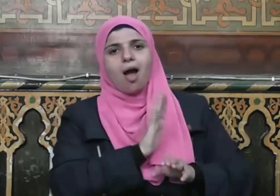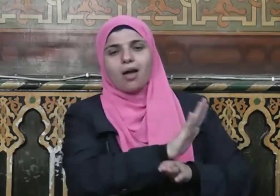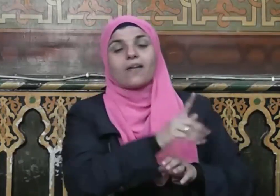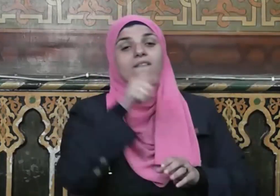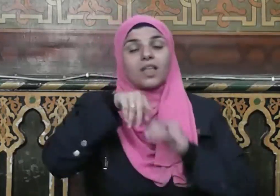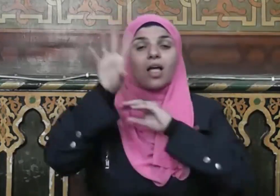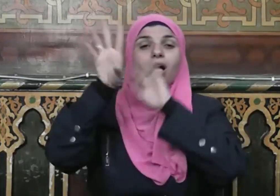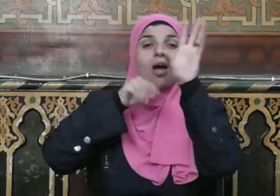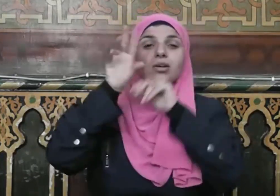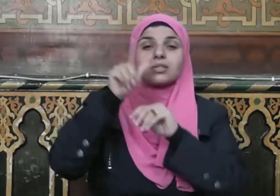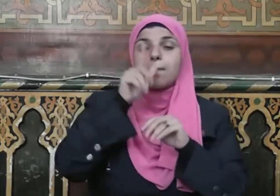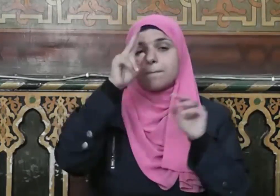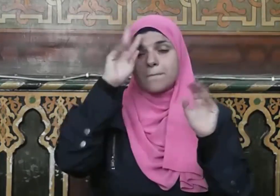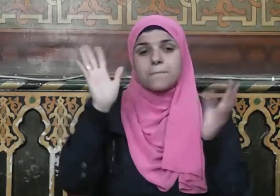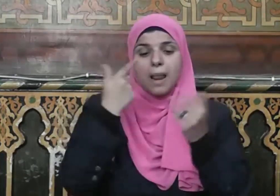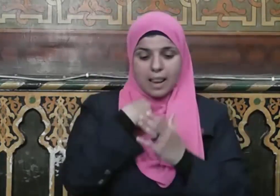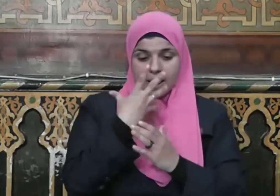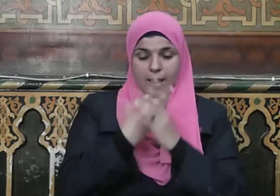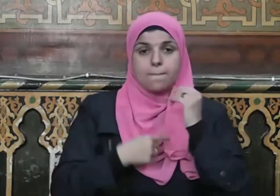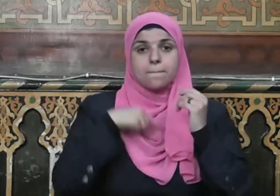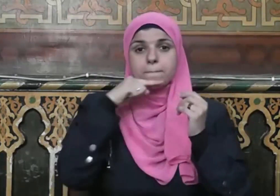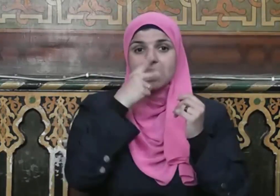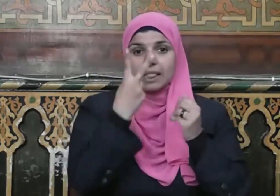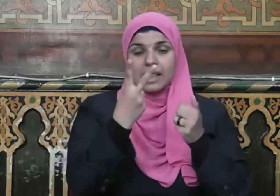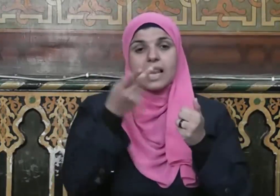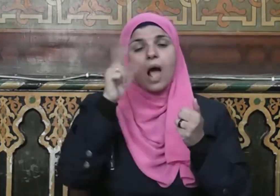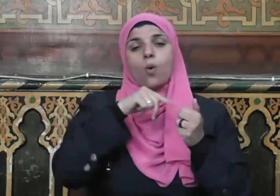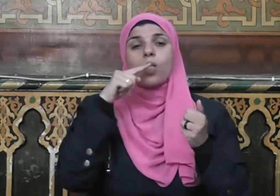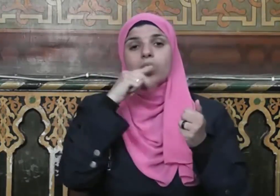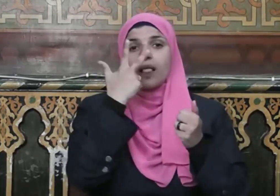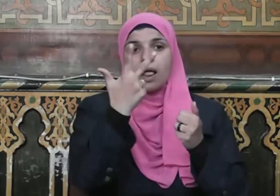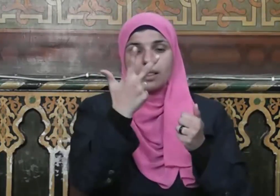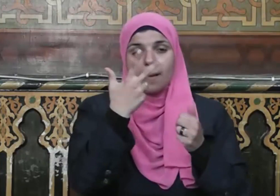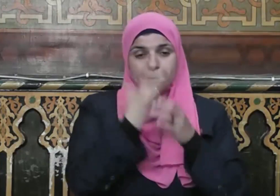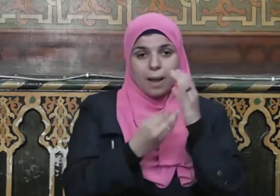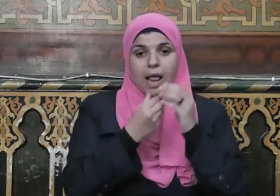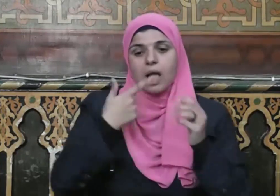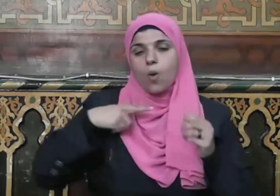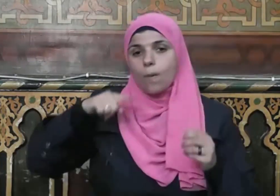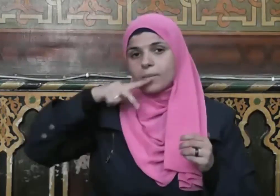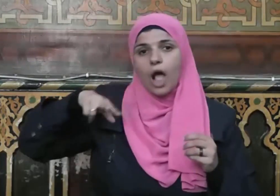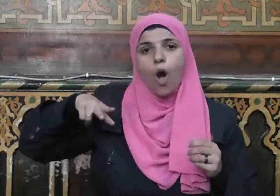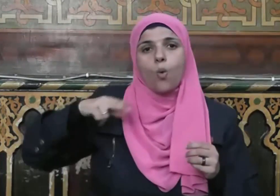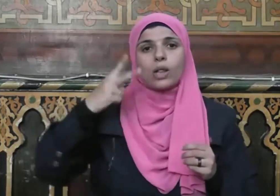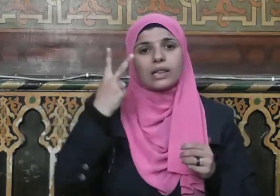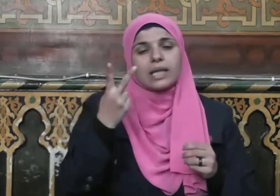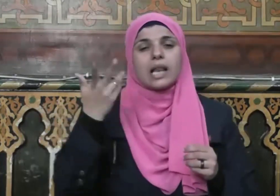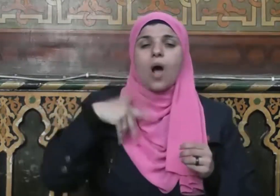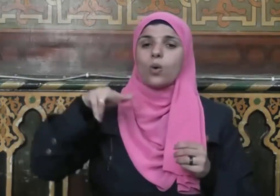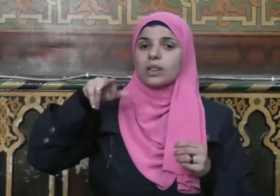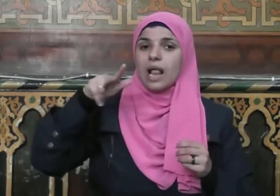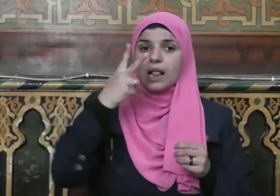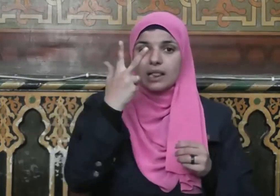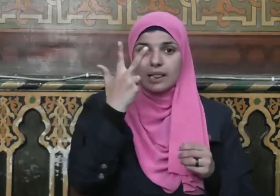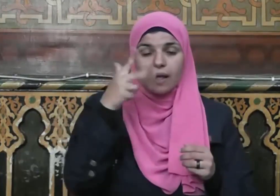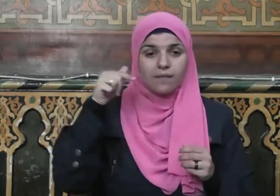النار وفي رواية من عال ابنتين أو ثلاث بنات أو أختين أو ثلاث